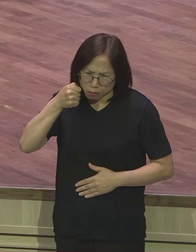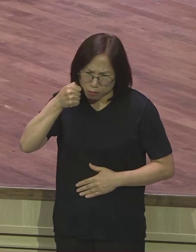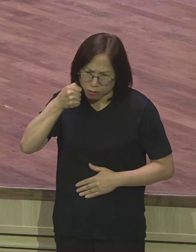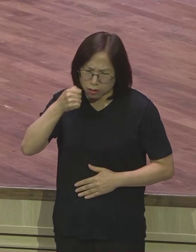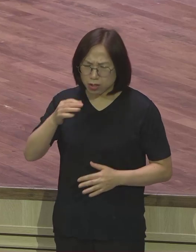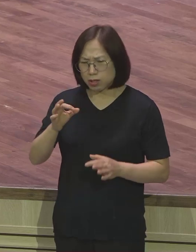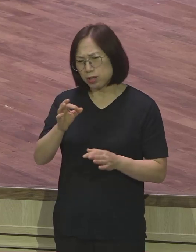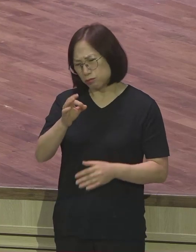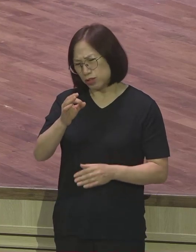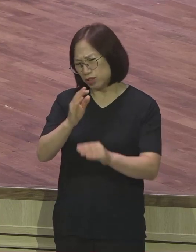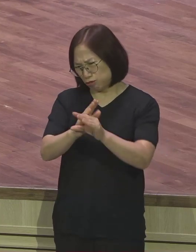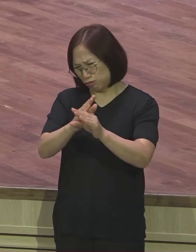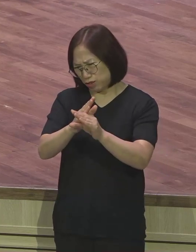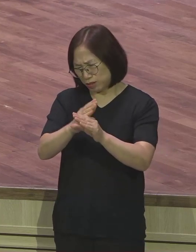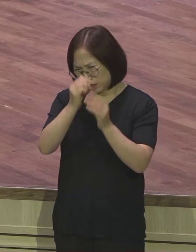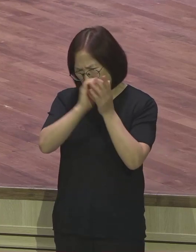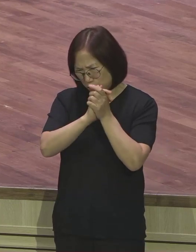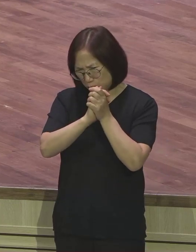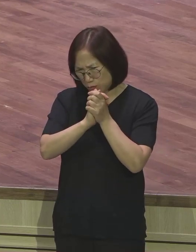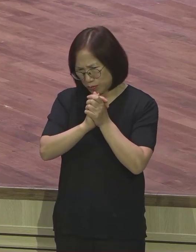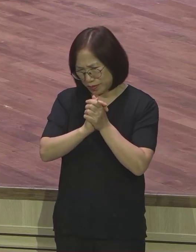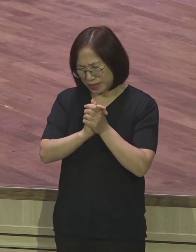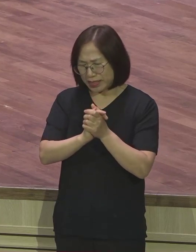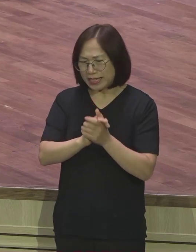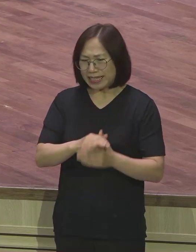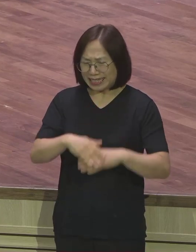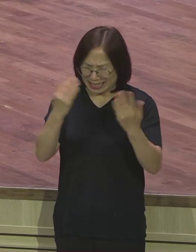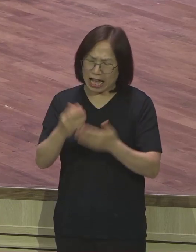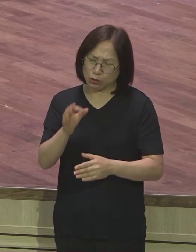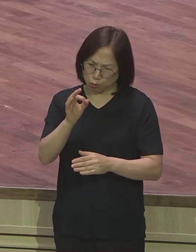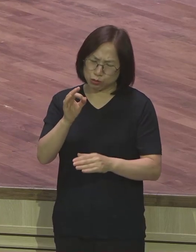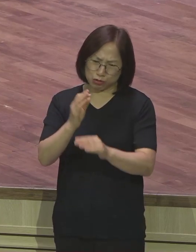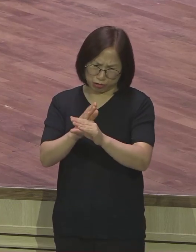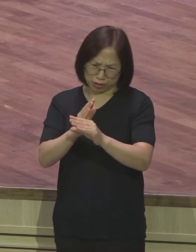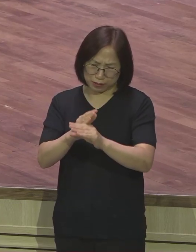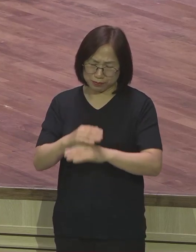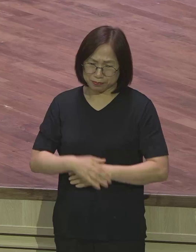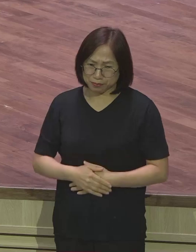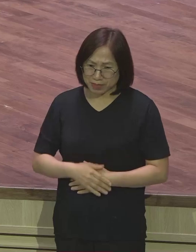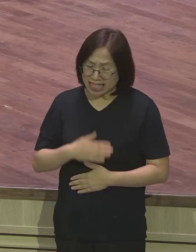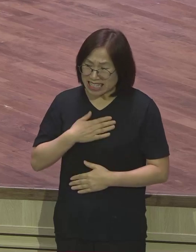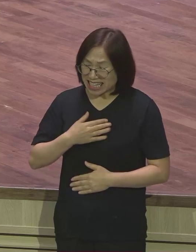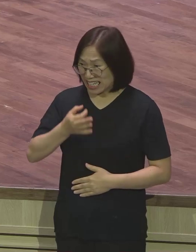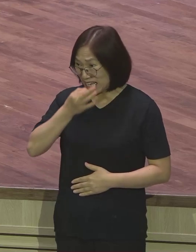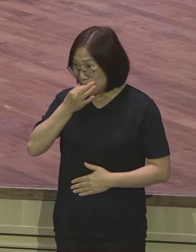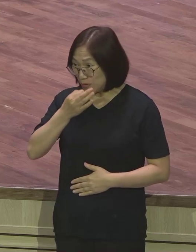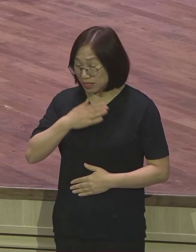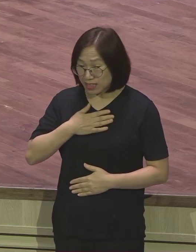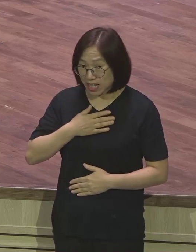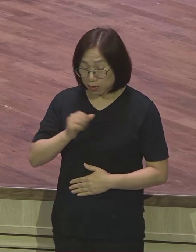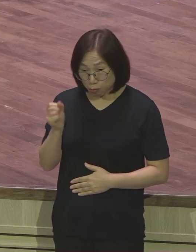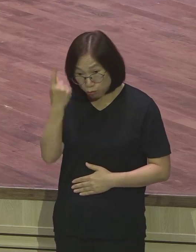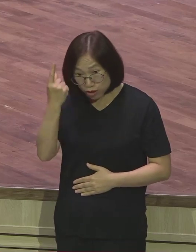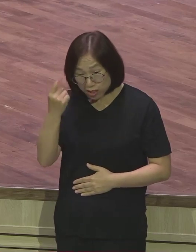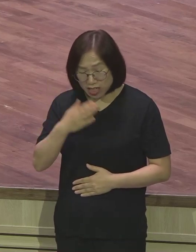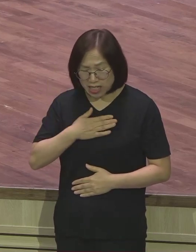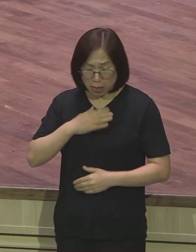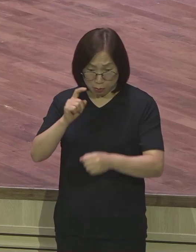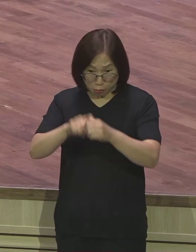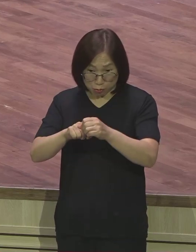중심적 기도 다 돈이죠. 아니면요. 내 야망 내 동기 내 목적을 이루고자 하는 성공